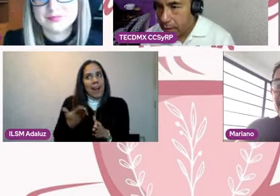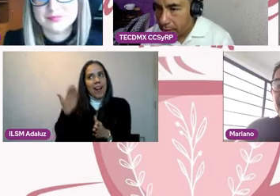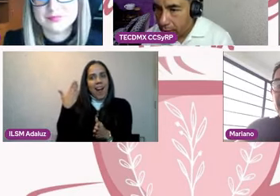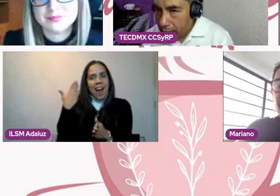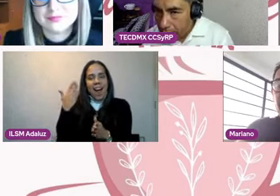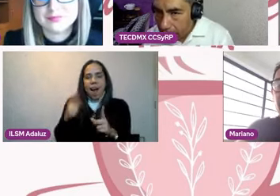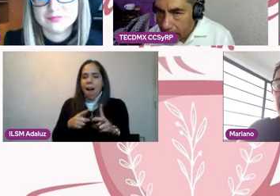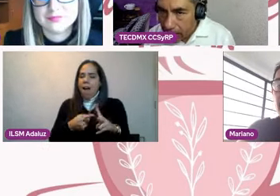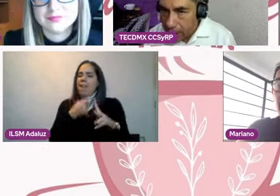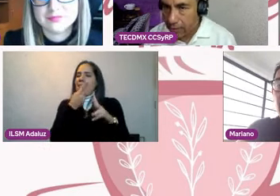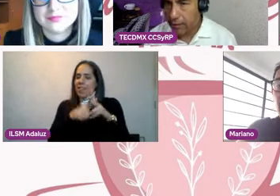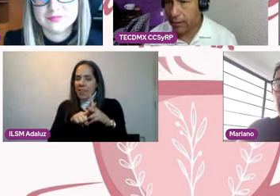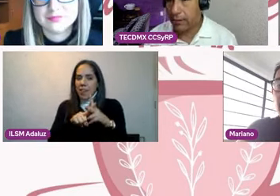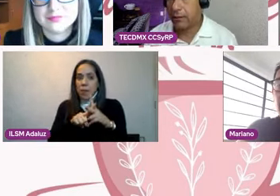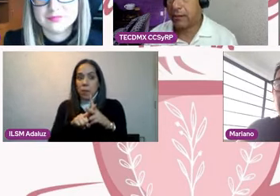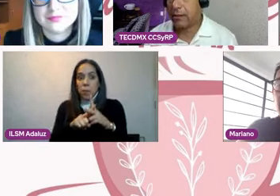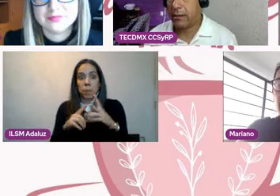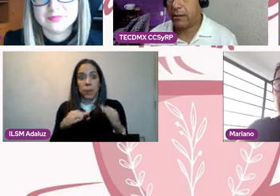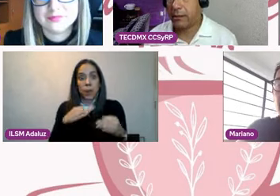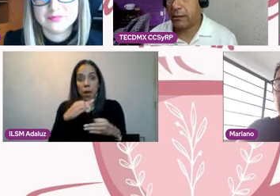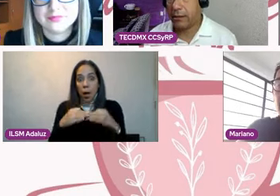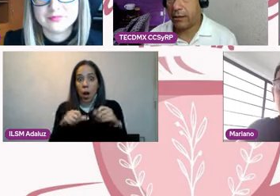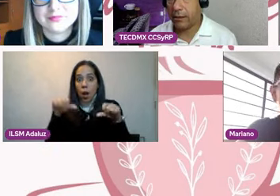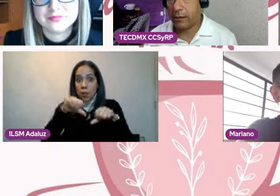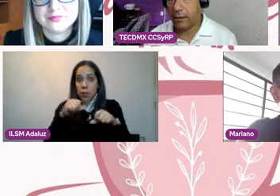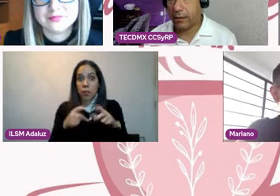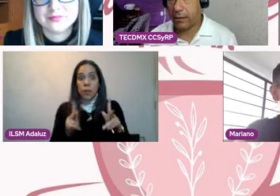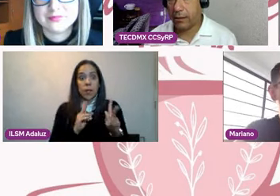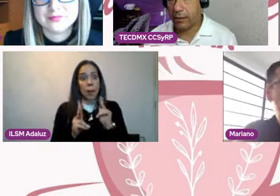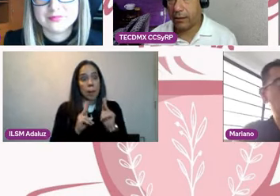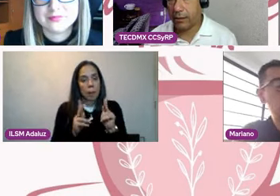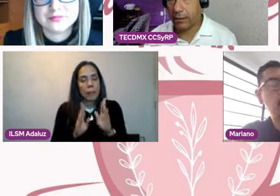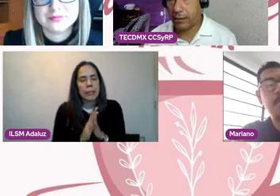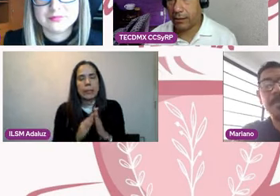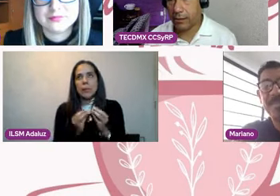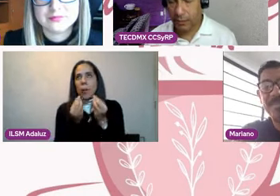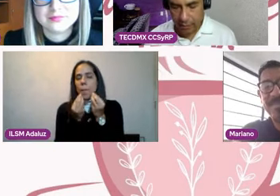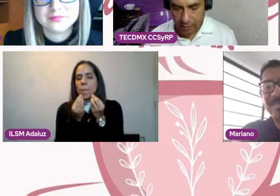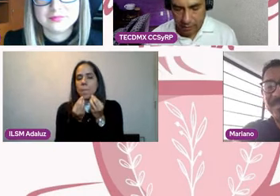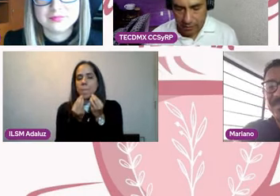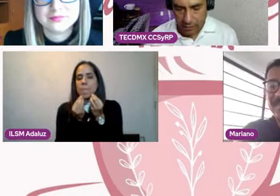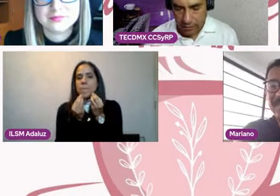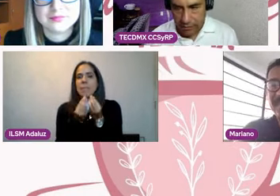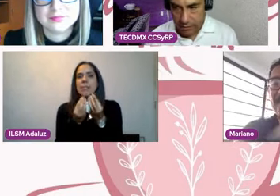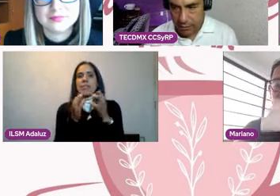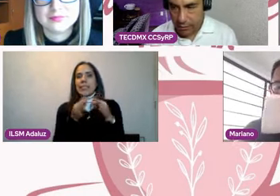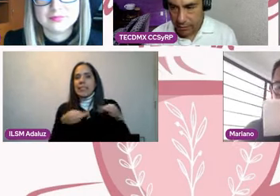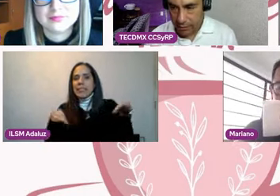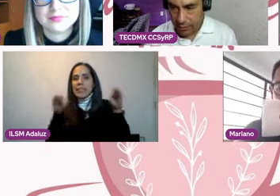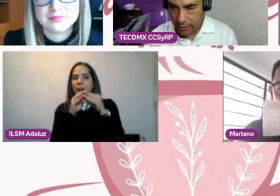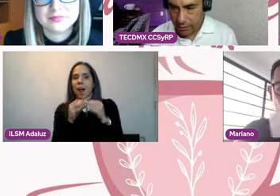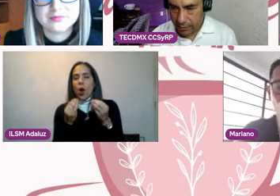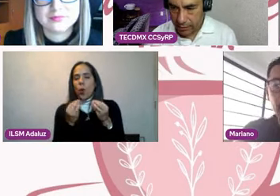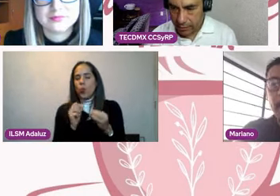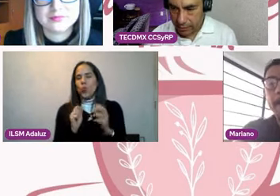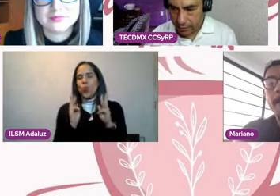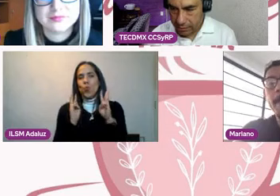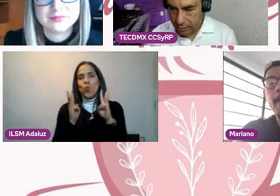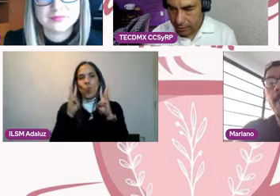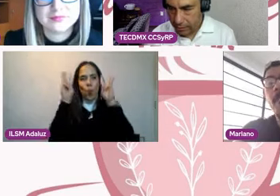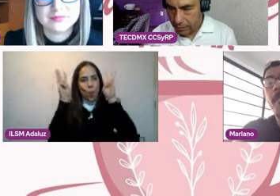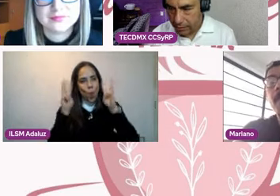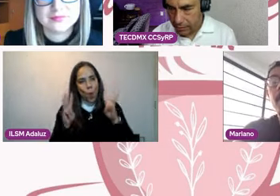denominada responsabilidad afectiva hacia un amor consciente en pareja, híjole, que va a estar bien bueno, me voy a permitir